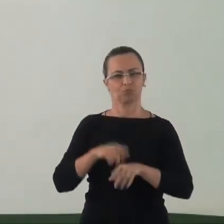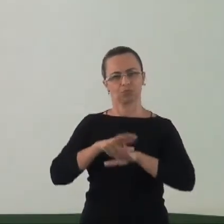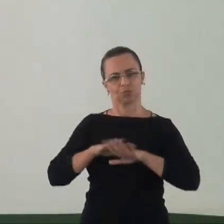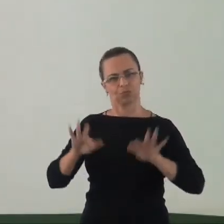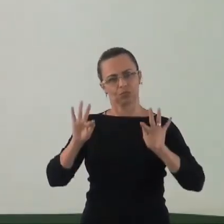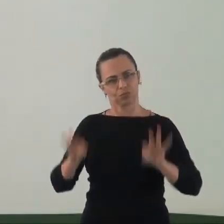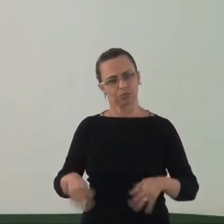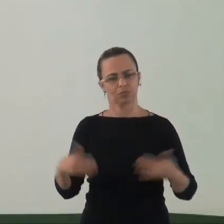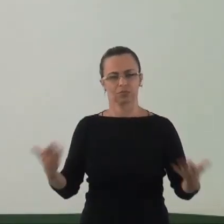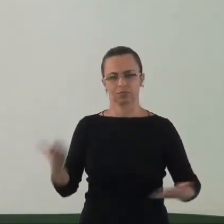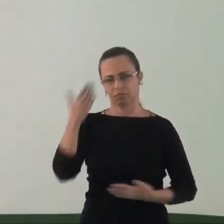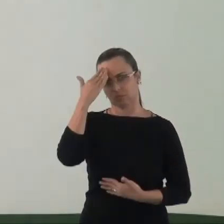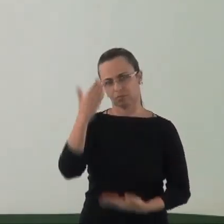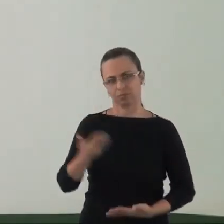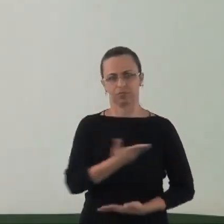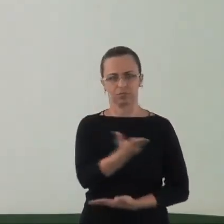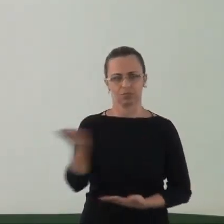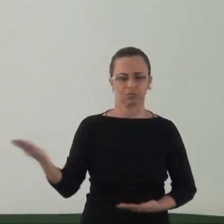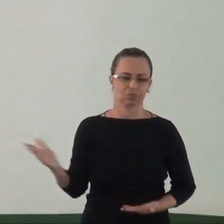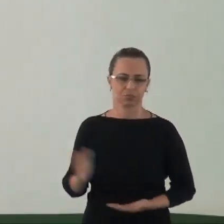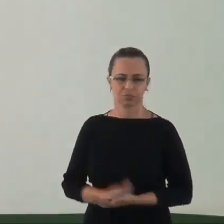agradeço a atenção de vocês obrigado Obrigado